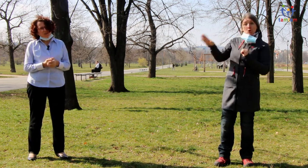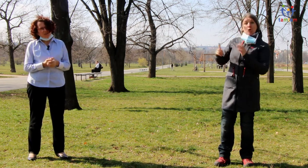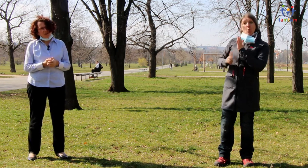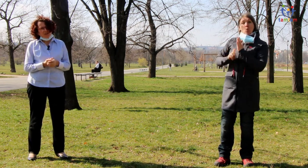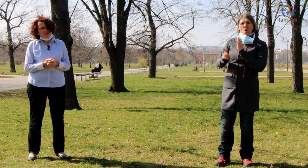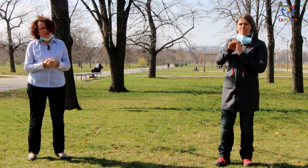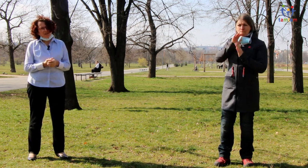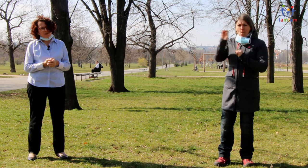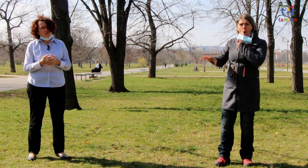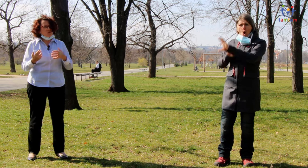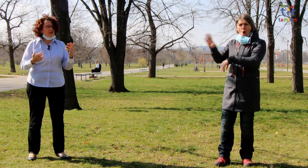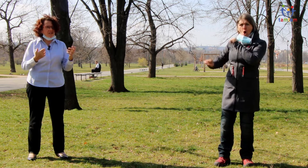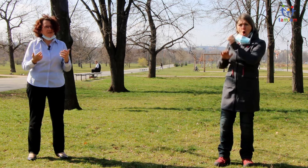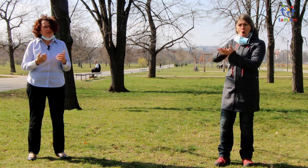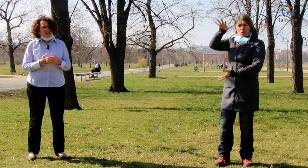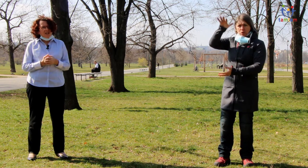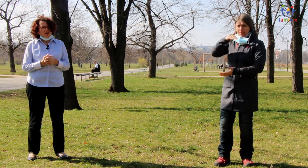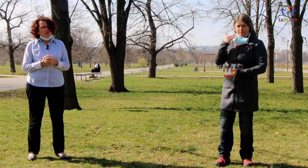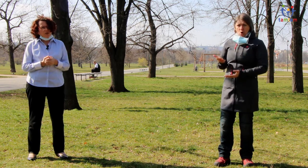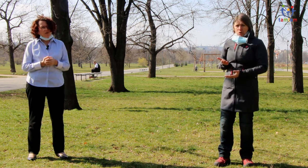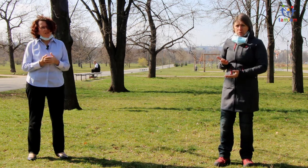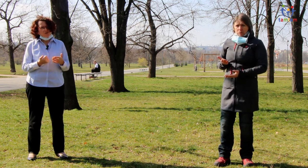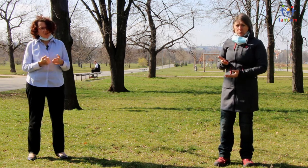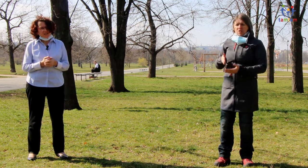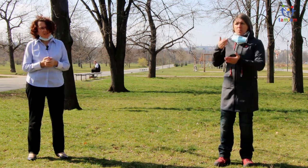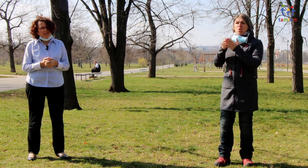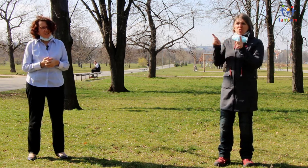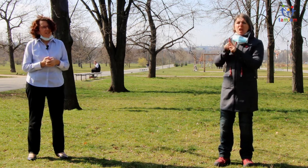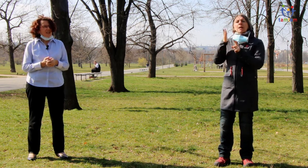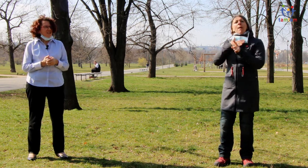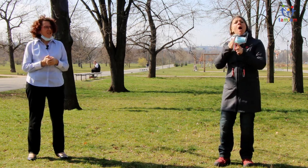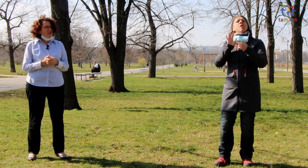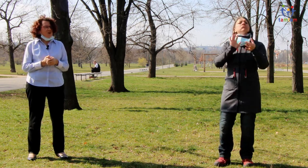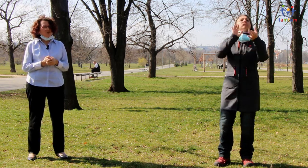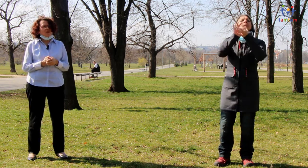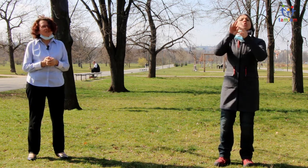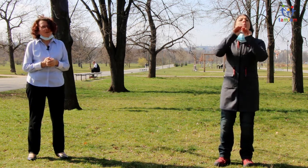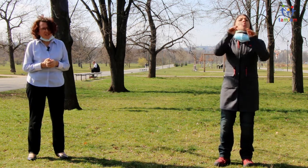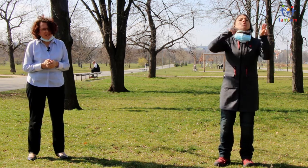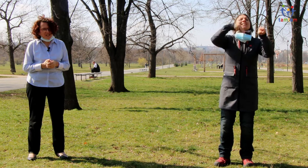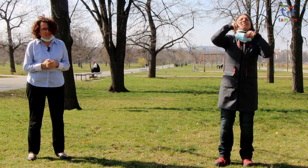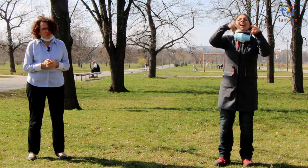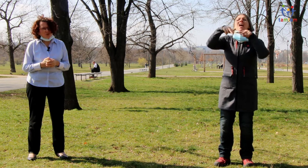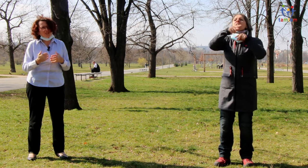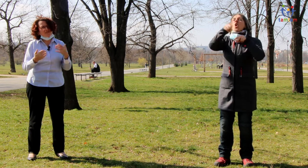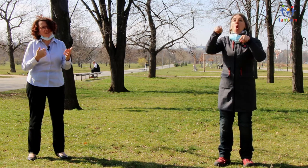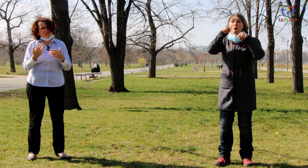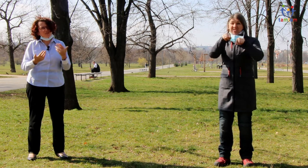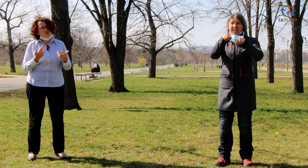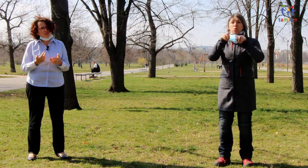sledovat tu praxi a komunikovat i s učiteli, tak oni sami hledají cestu, jak vlastně učit